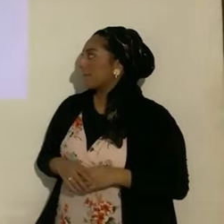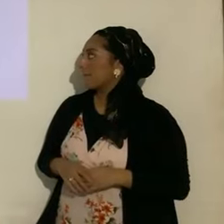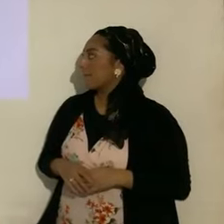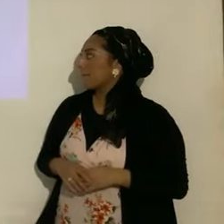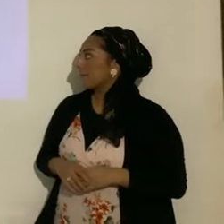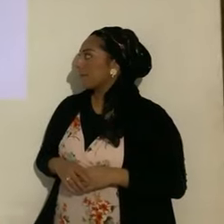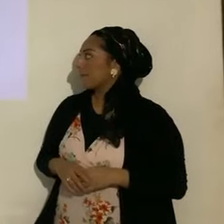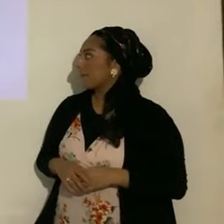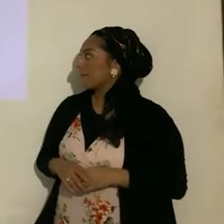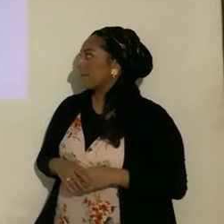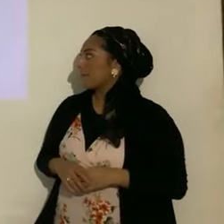parcial,